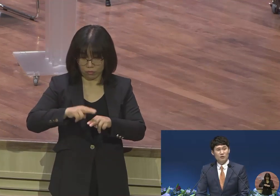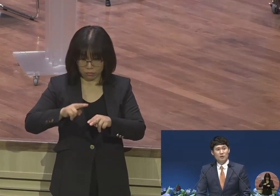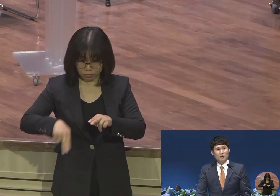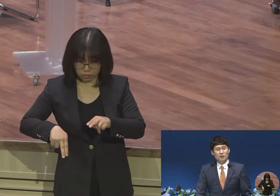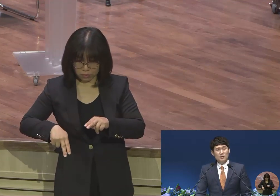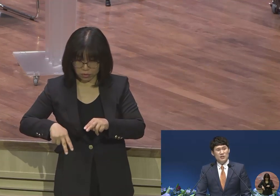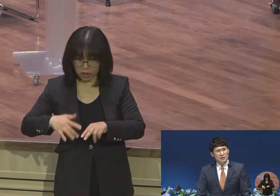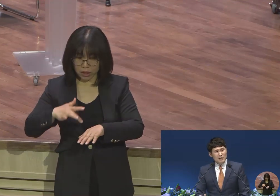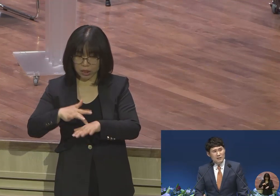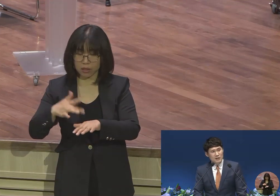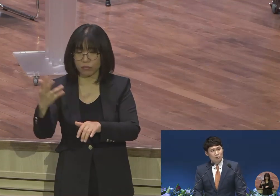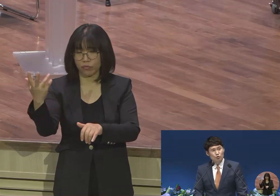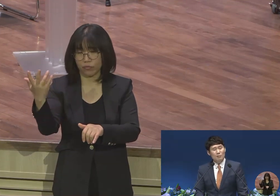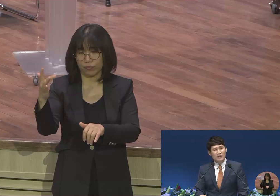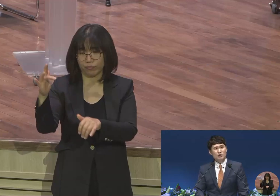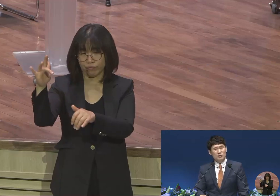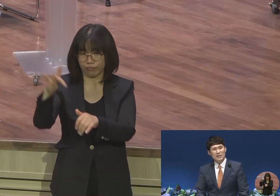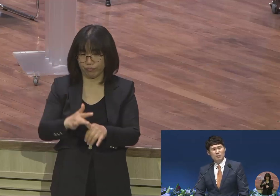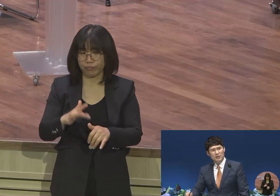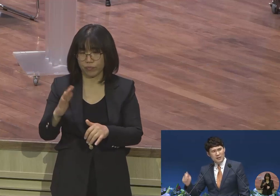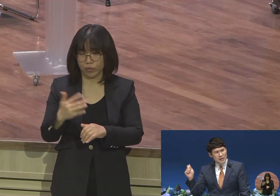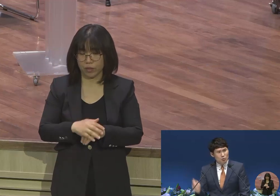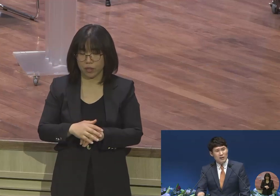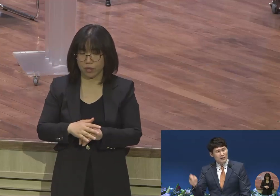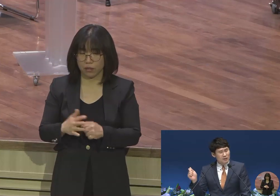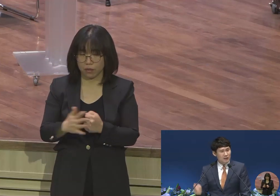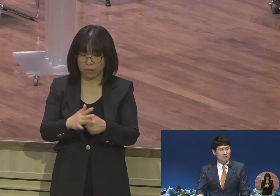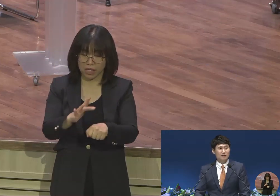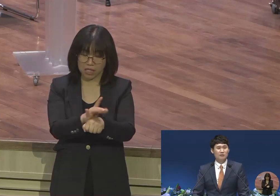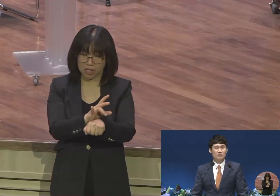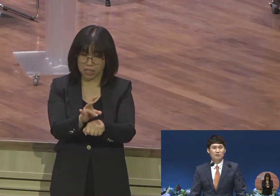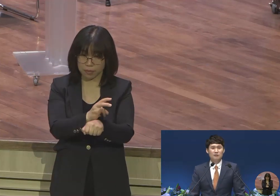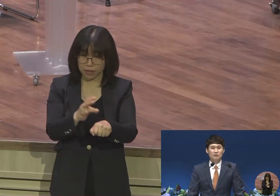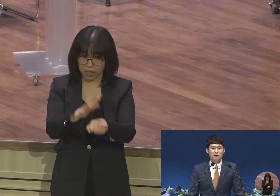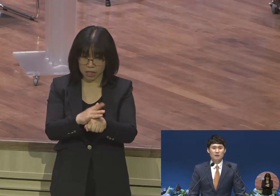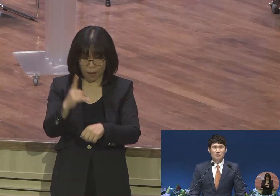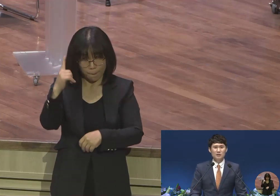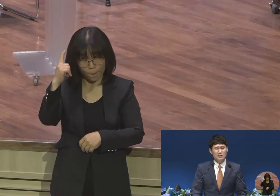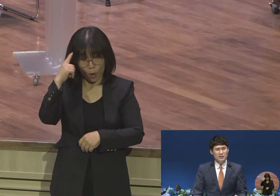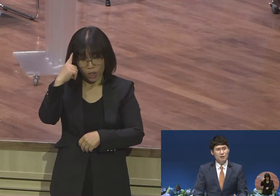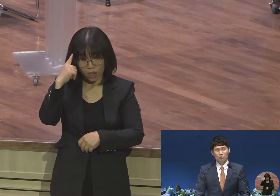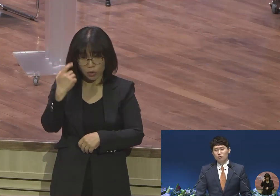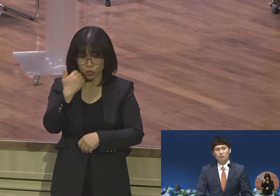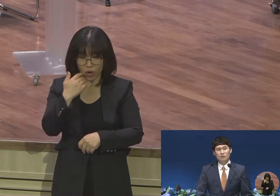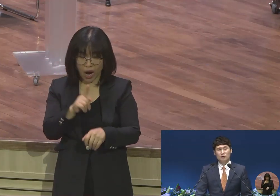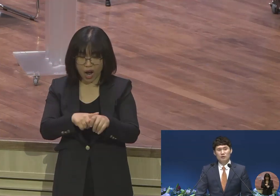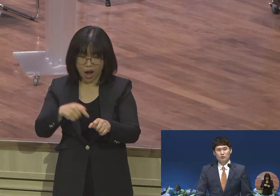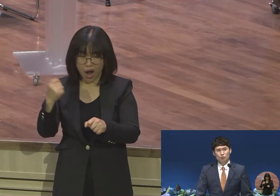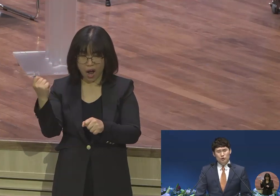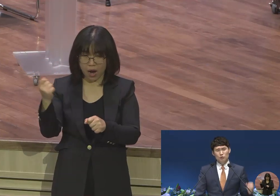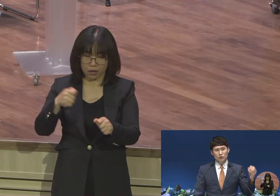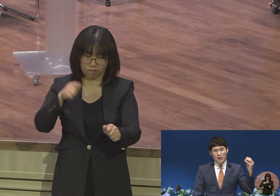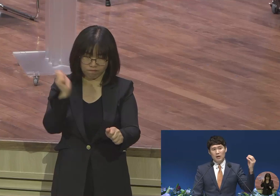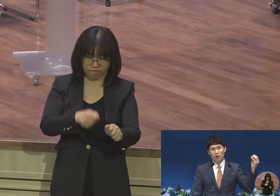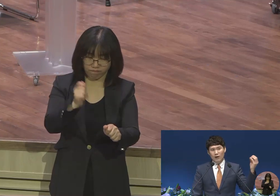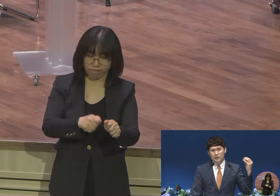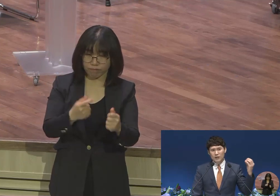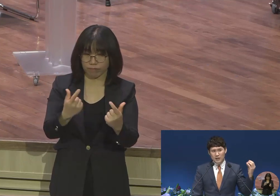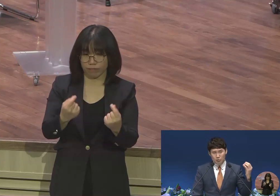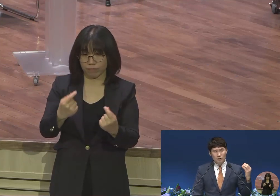24시간 누가 망치로 자기 머리를 계속 때리는 것 같은 그런 극심한 고통 수시로 귀에 환청이 계속